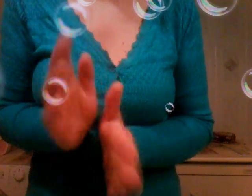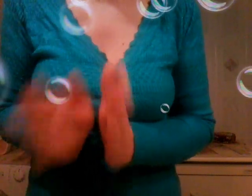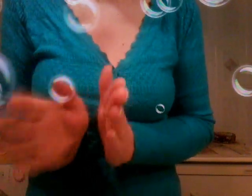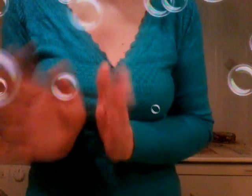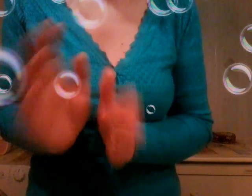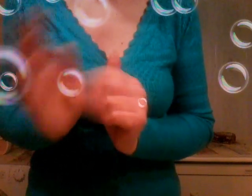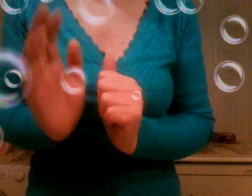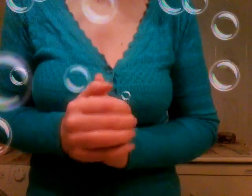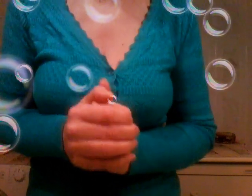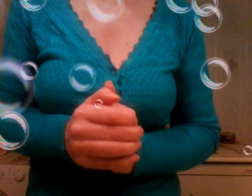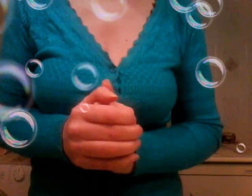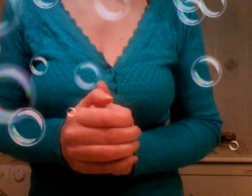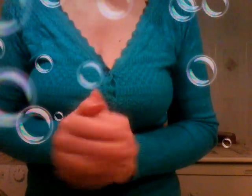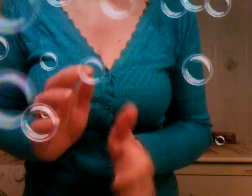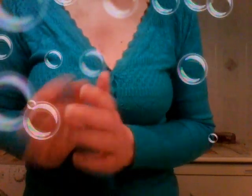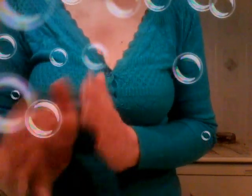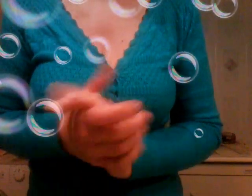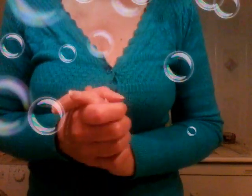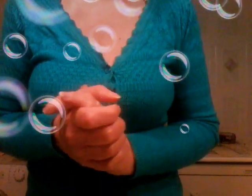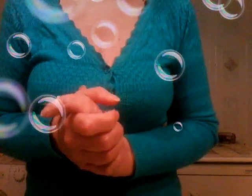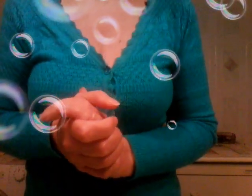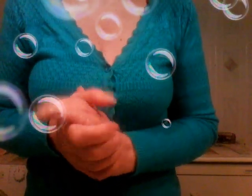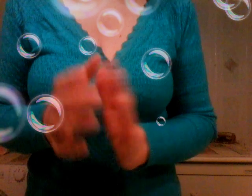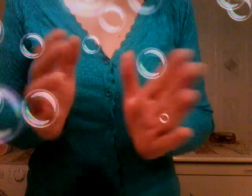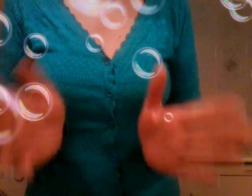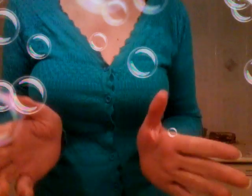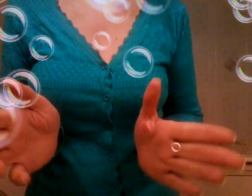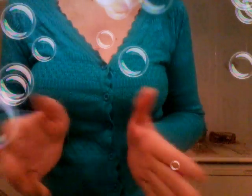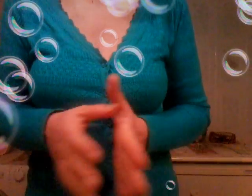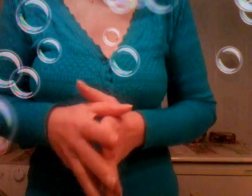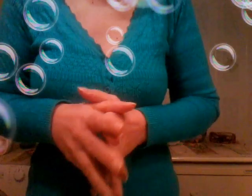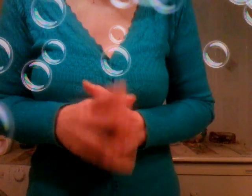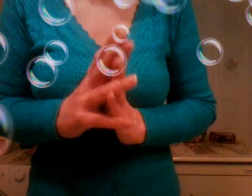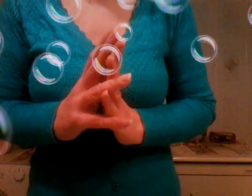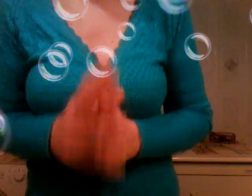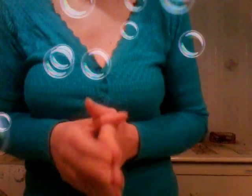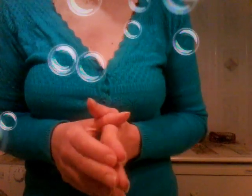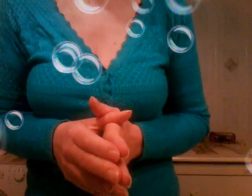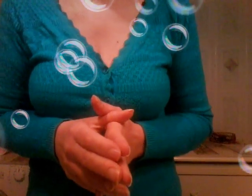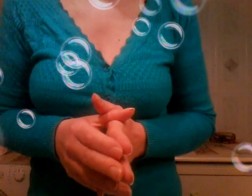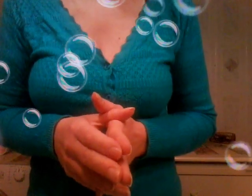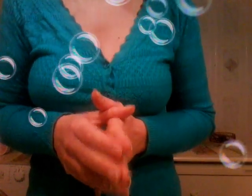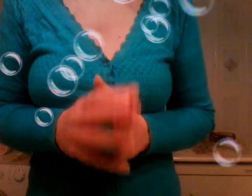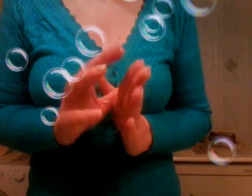pancioloni gonfie eh fra poco non lo fate con questo non c'è assolutamente problemi andate a